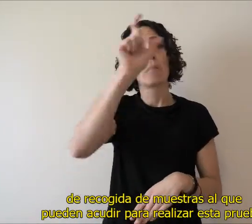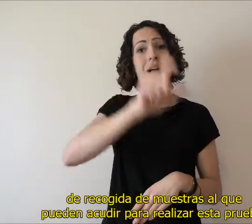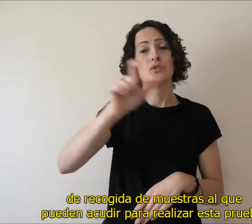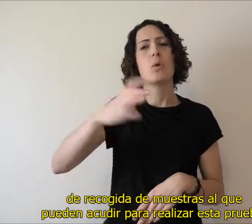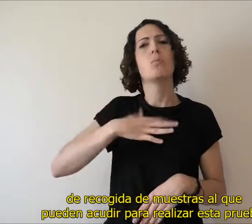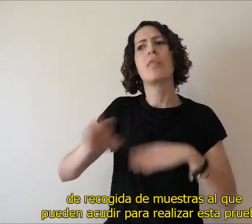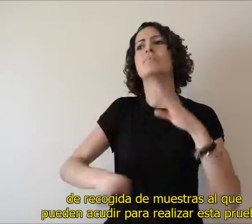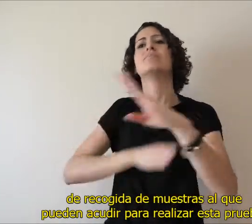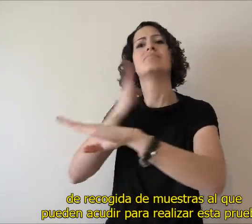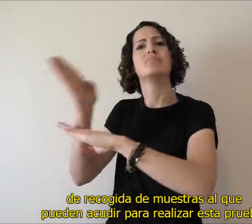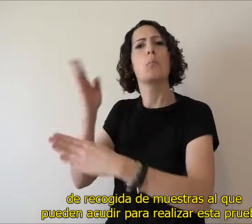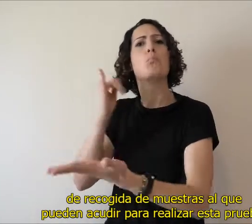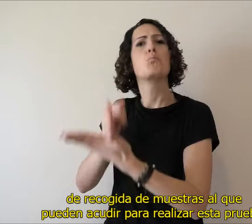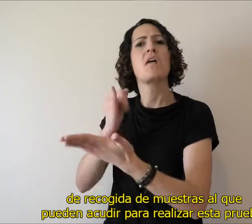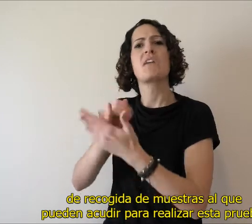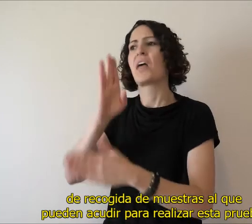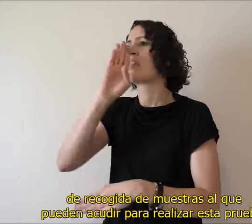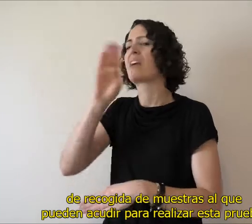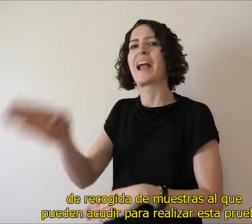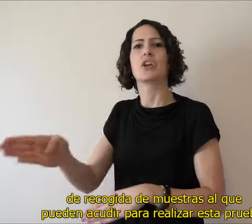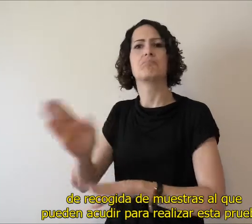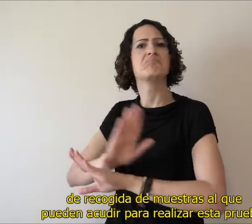que pueden acudir para realizar esta prueba.